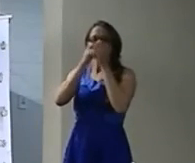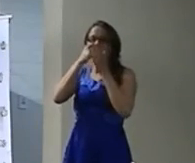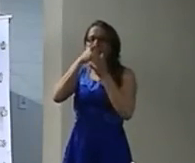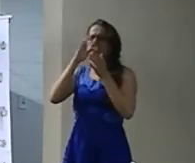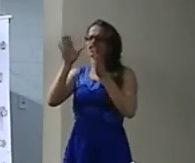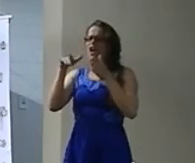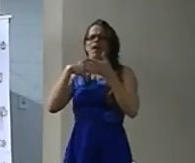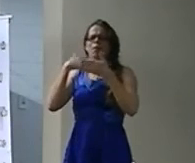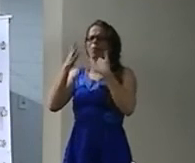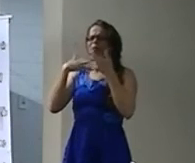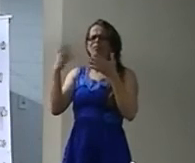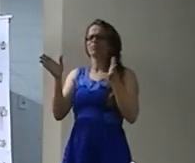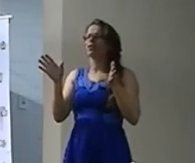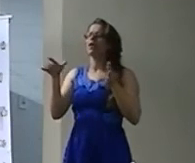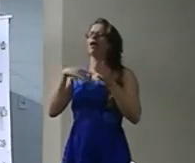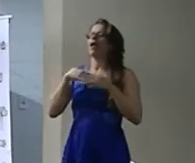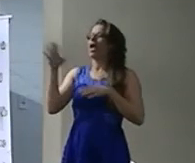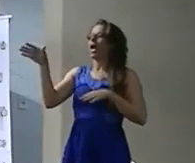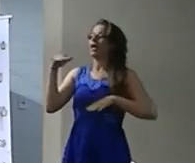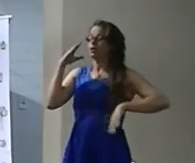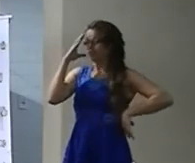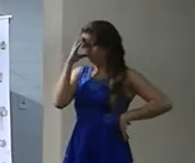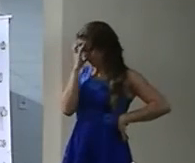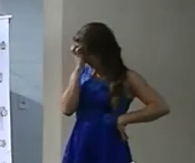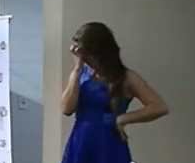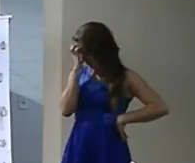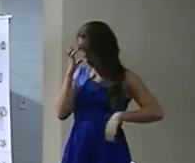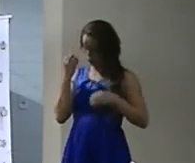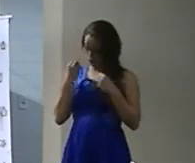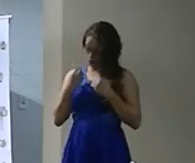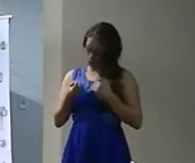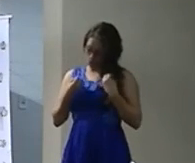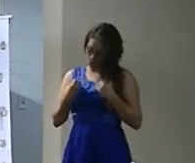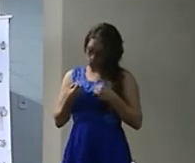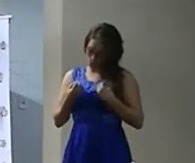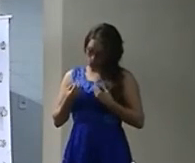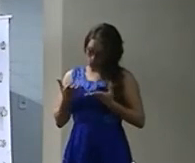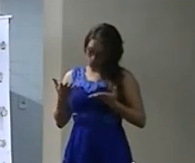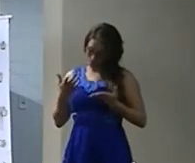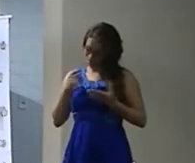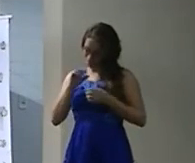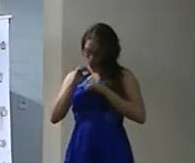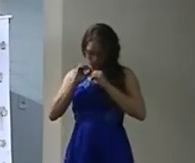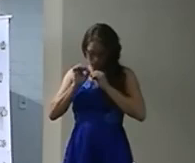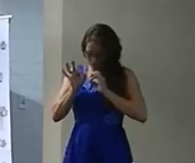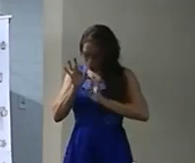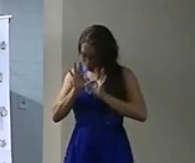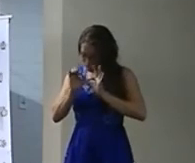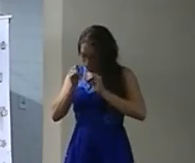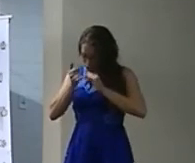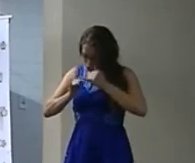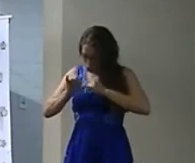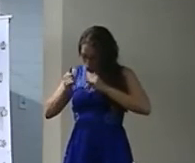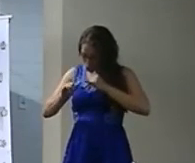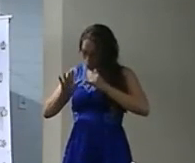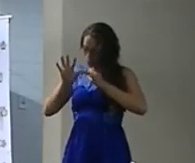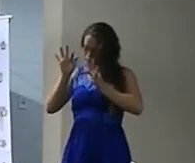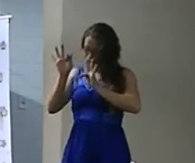mim Aí eu disse Como é que eu vou fazer isto? Como é que eu vou ensinar Essas fórmulas? Em cima de um PPT Não pode